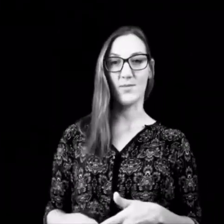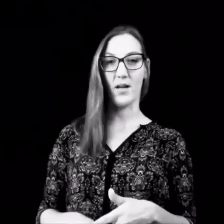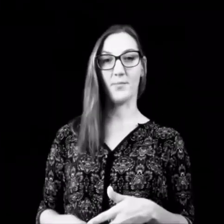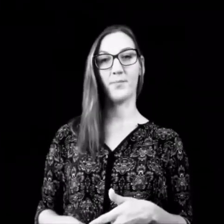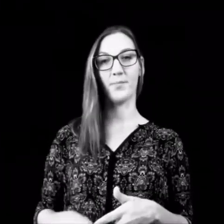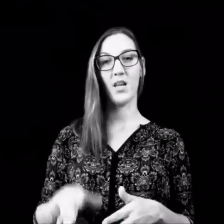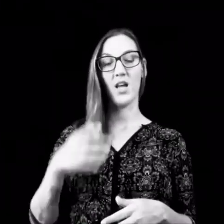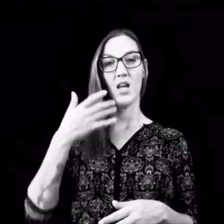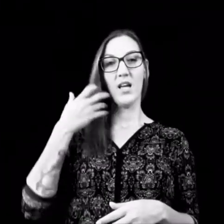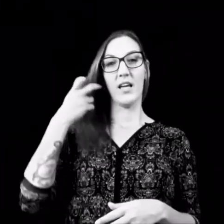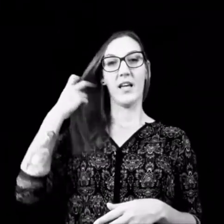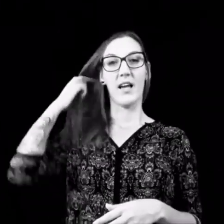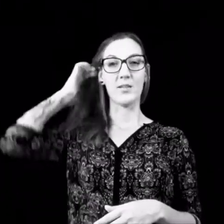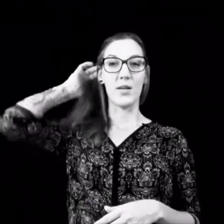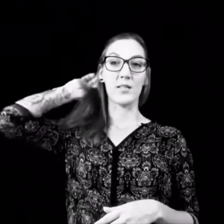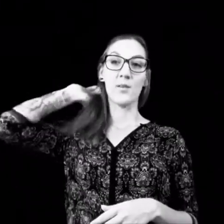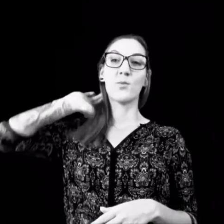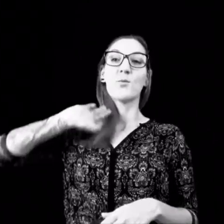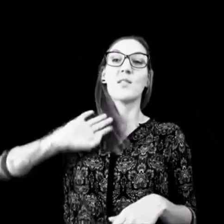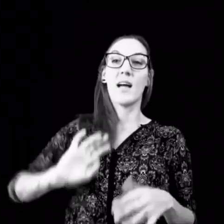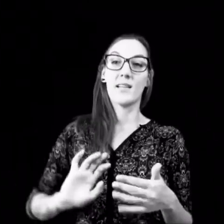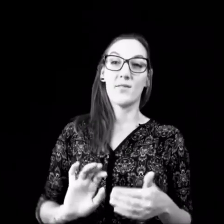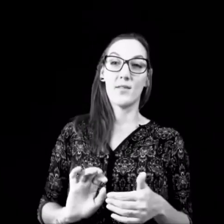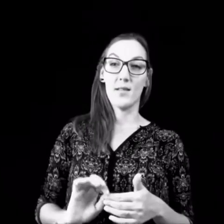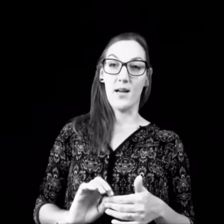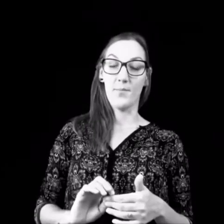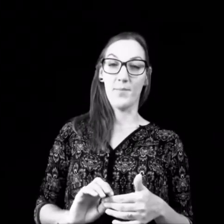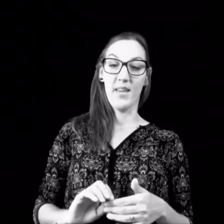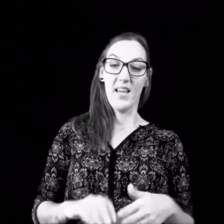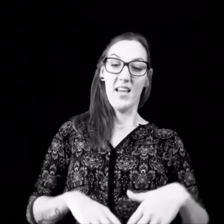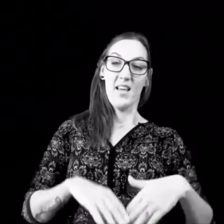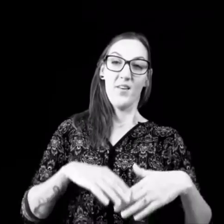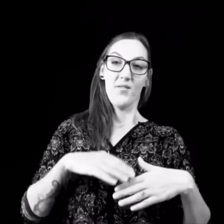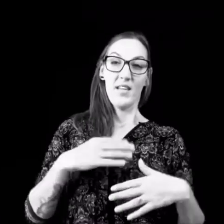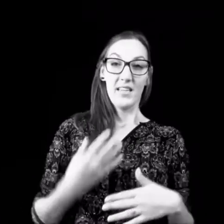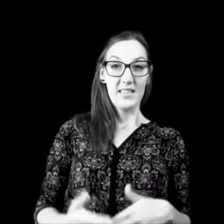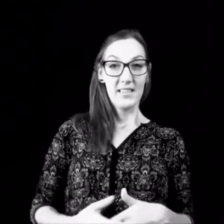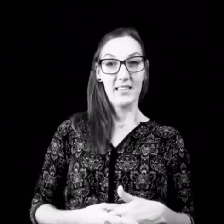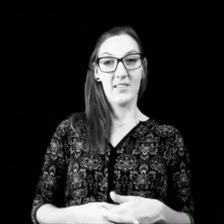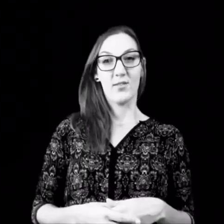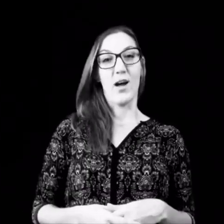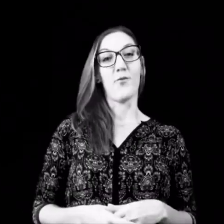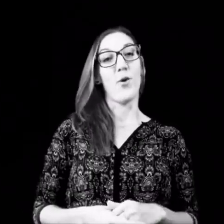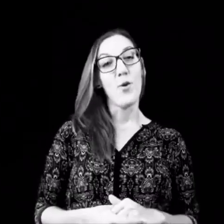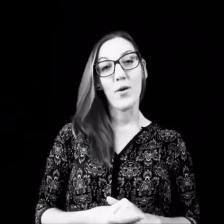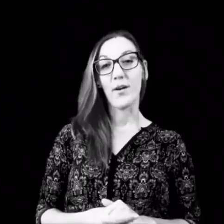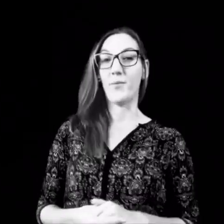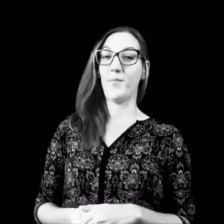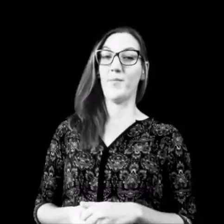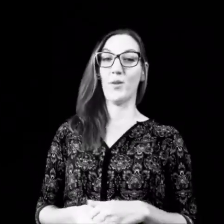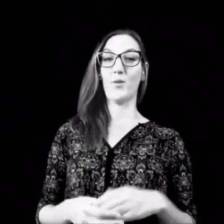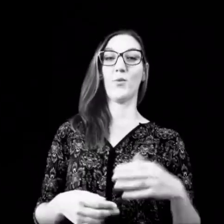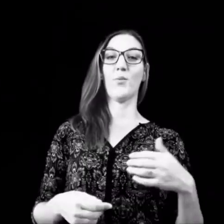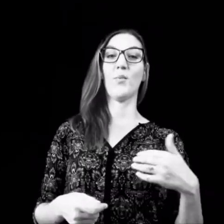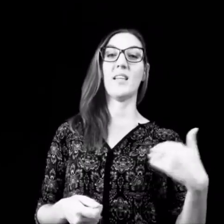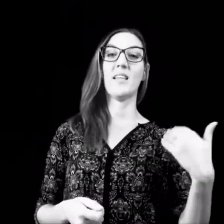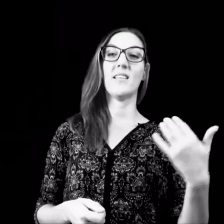machen. Also erstmal eine gute Sache, dass wir das haben. Wenn ich jetzt nichts darauf höre und mich nicht